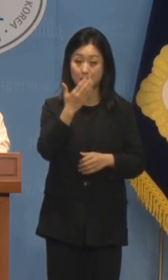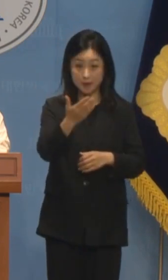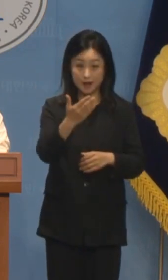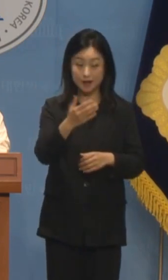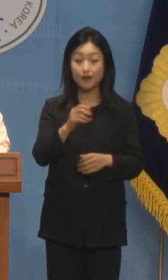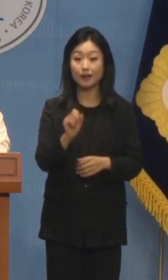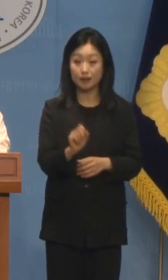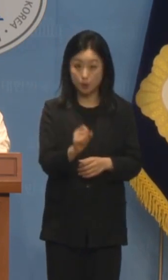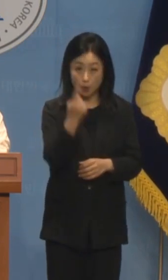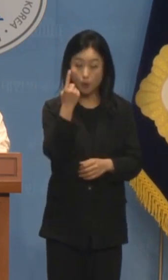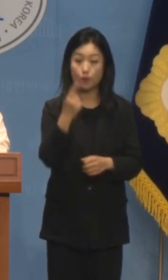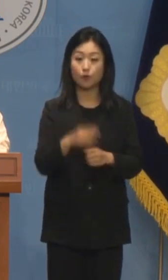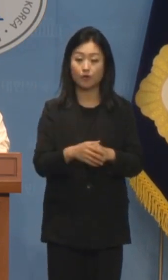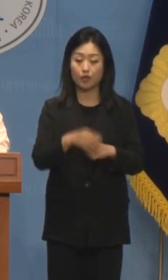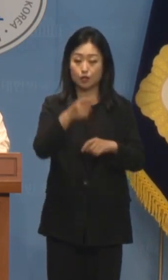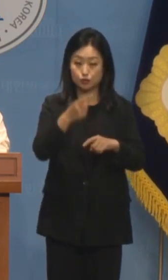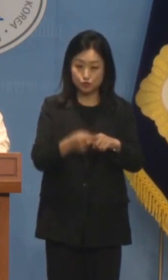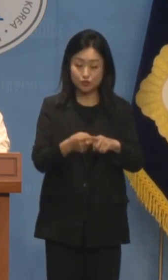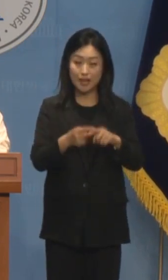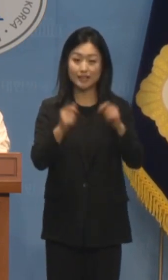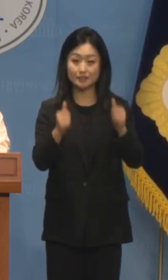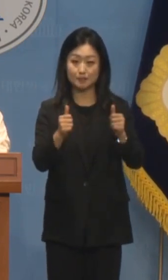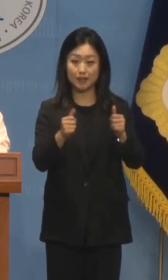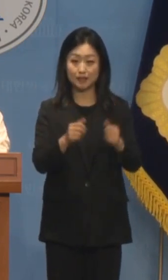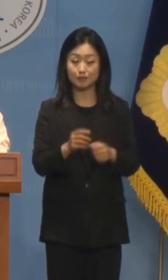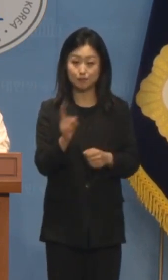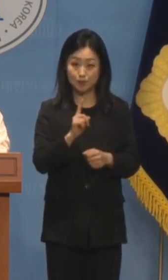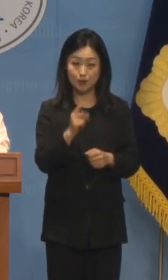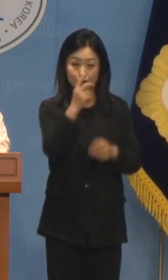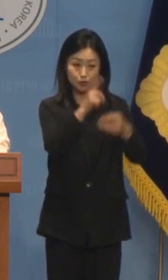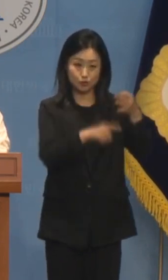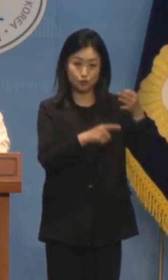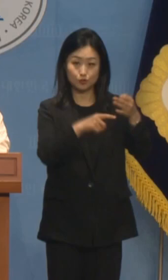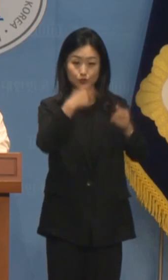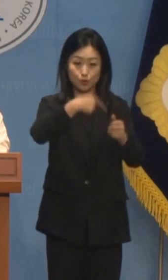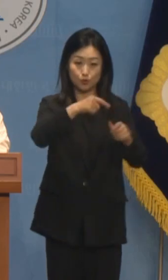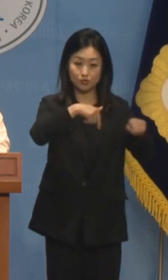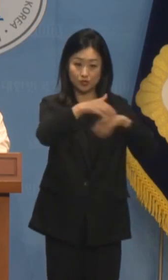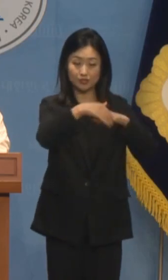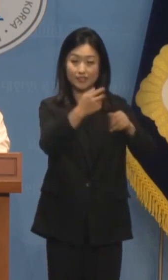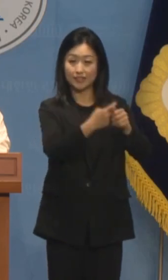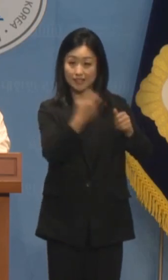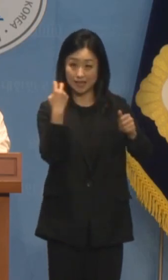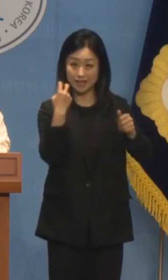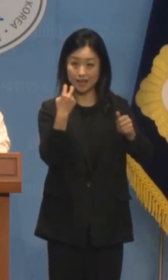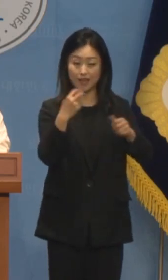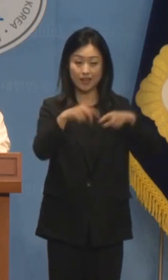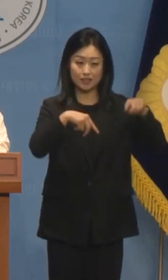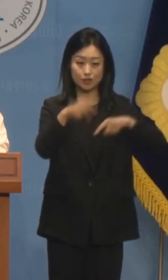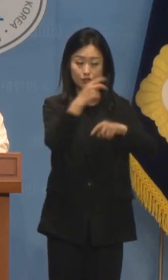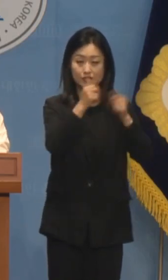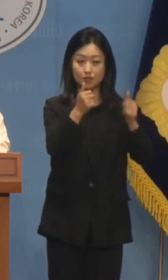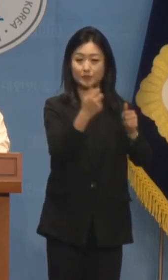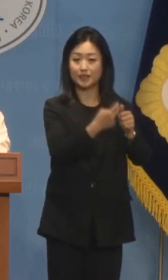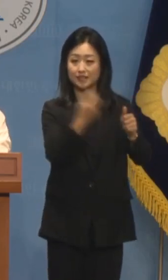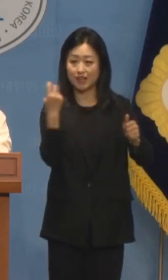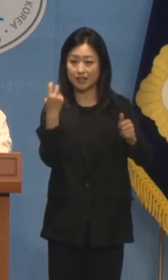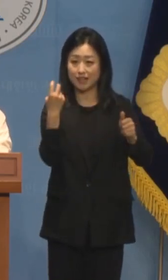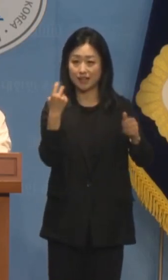이라며 정치검찰 탄핵 윤석열 교육정책 탄핵을 운운하고 있습니다